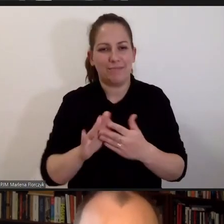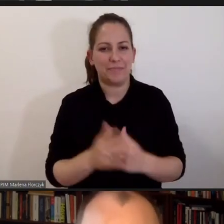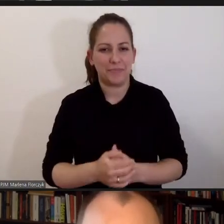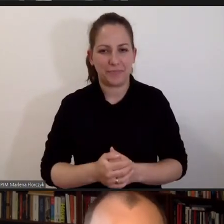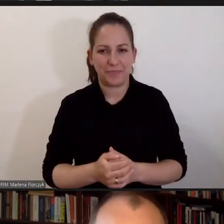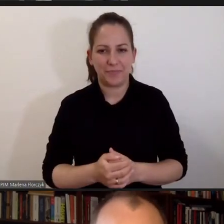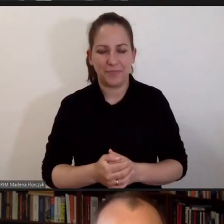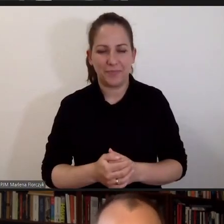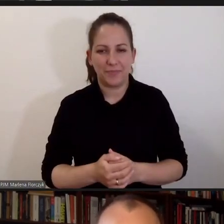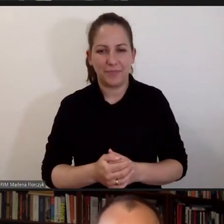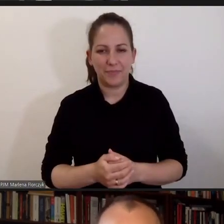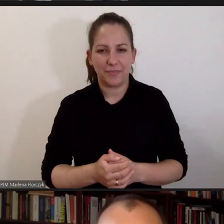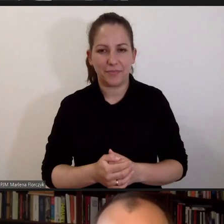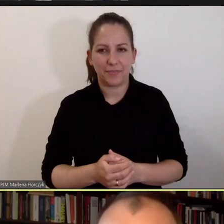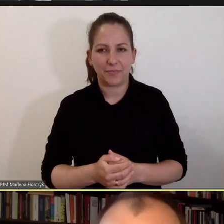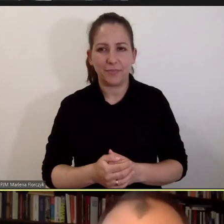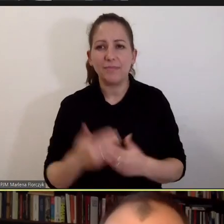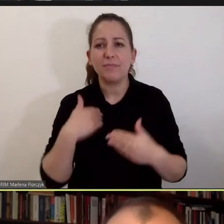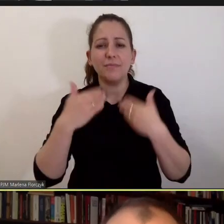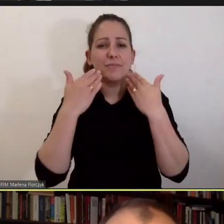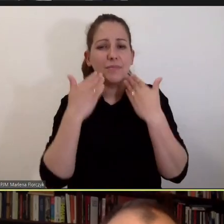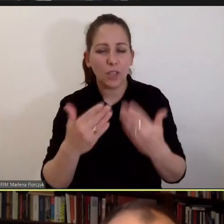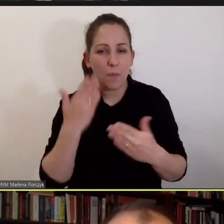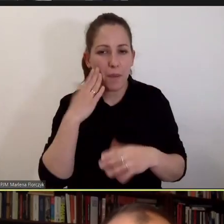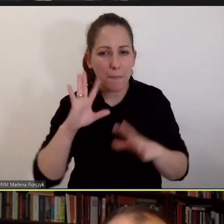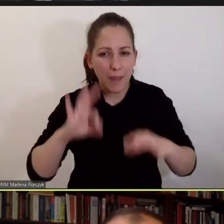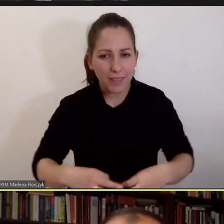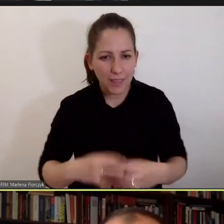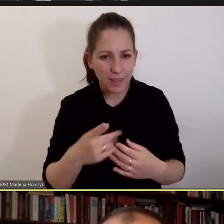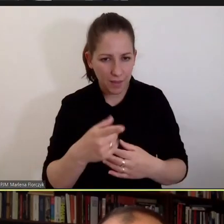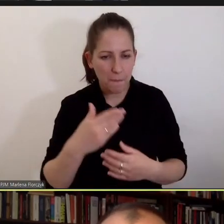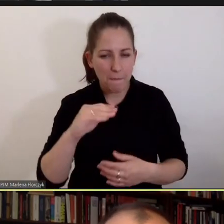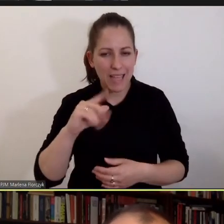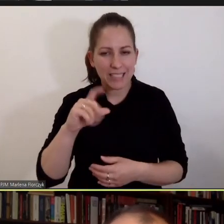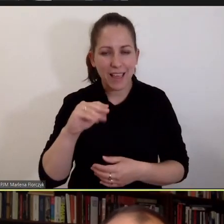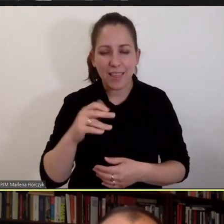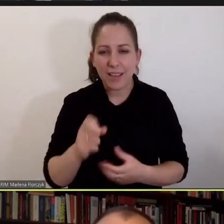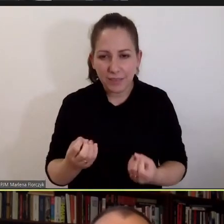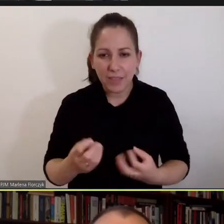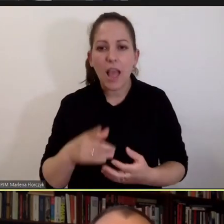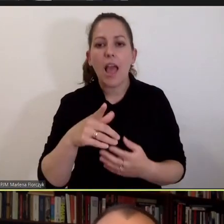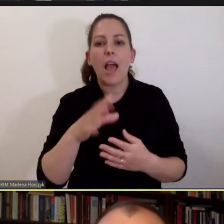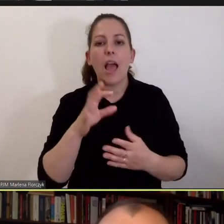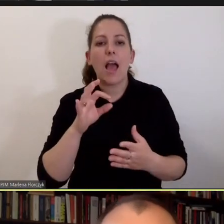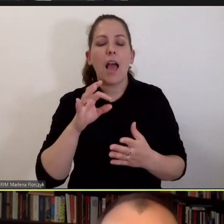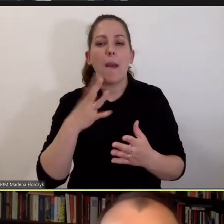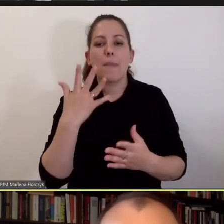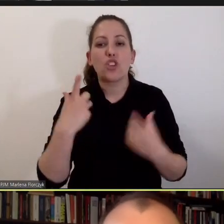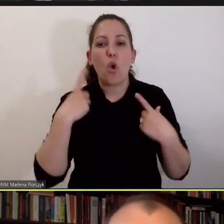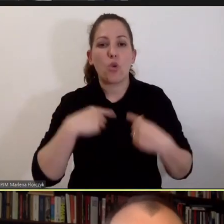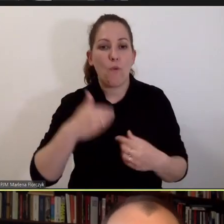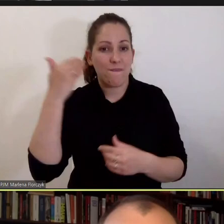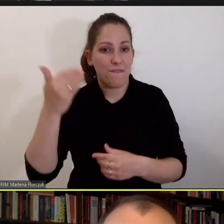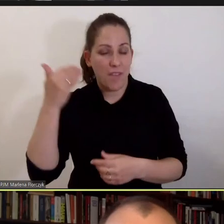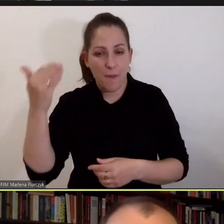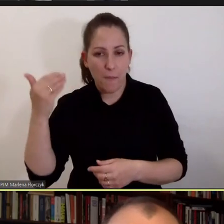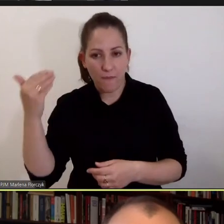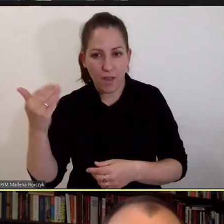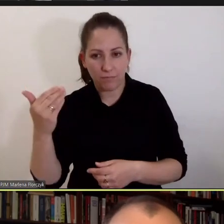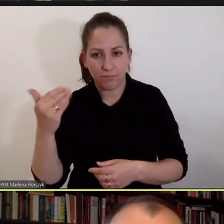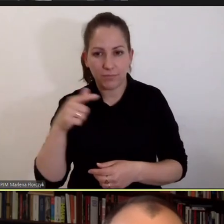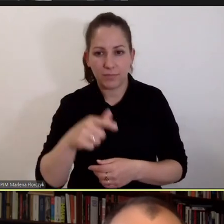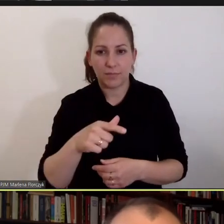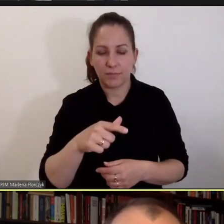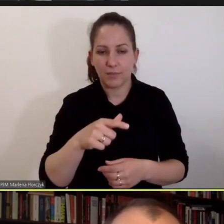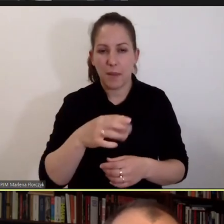czasu. Dziękuję bardzo, Pani Mecenas. Drodzy Państwo, tak jak powiedziałem, pięć osób się wypowiadało, dwa do trzy